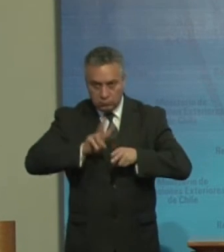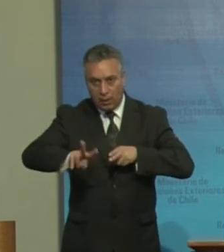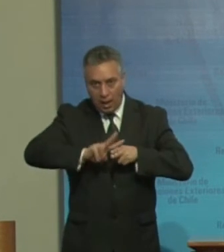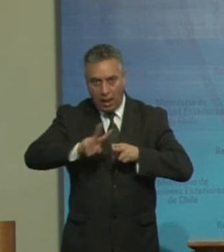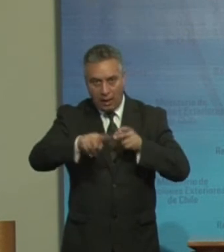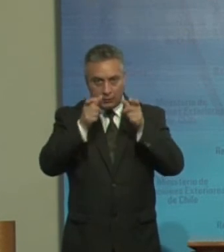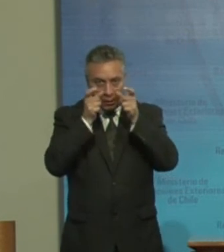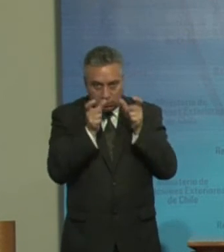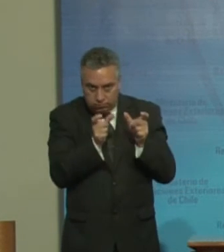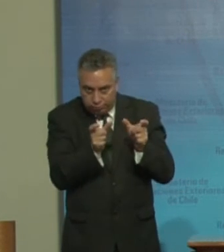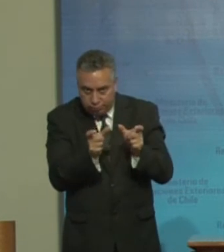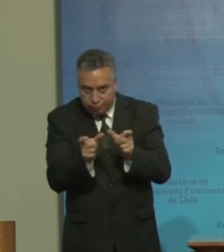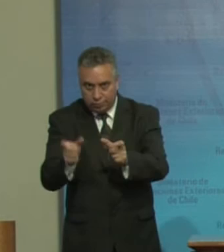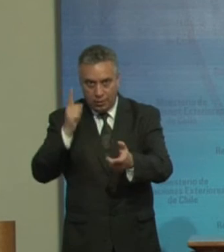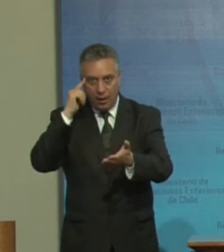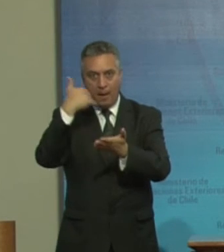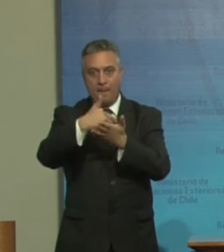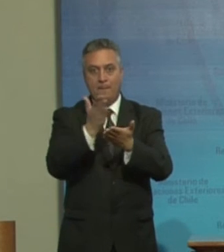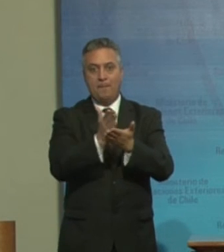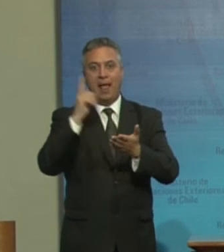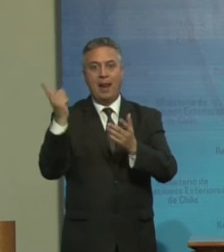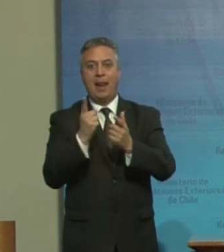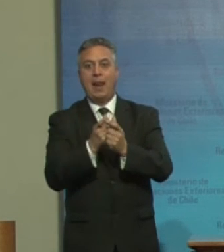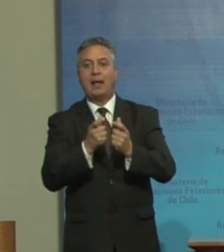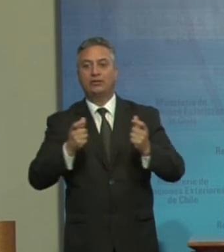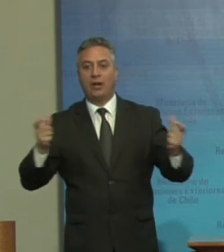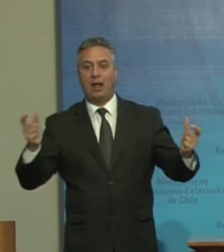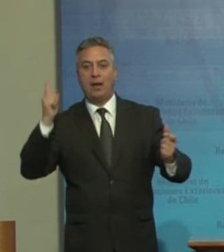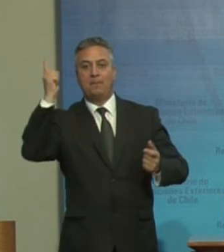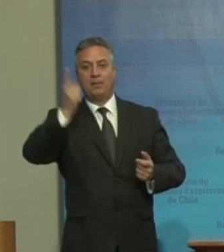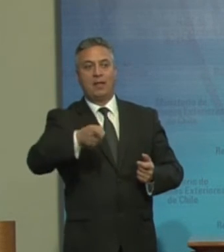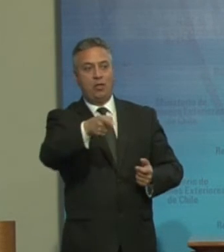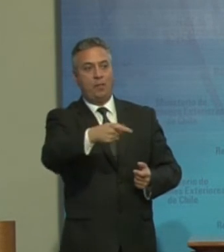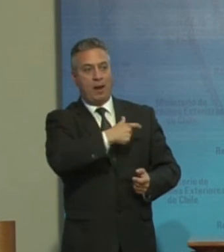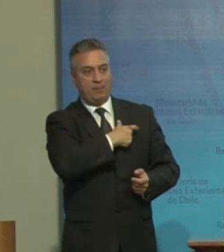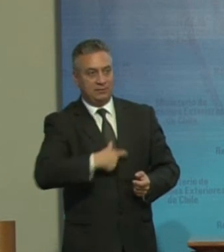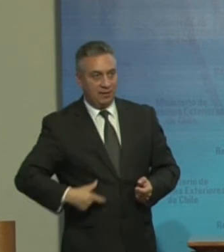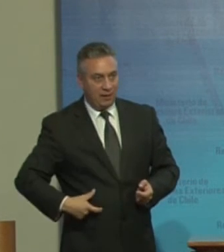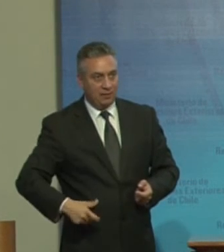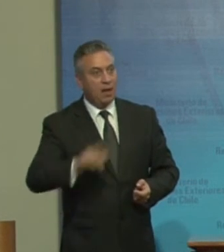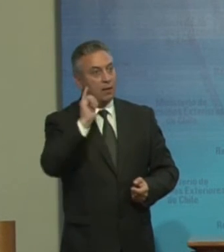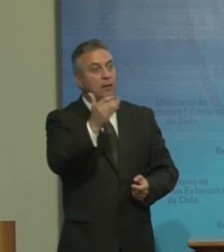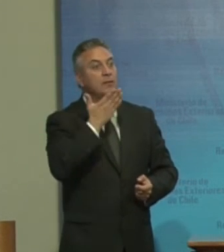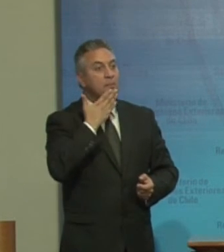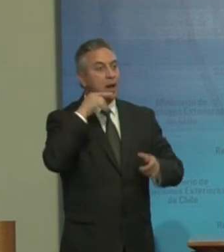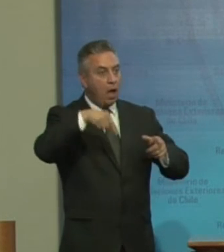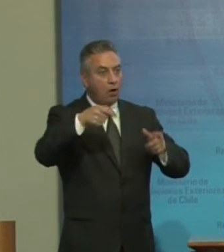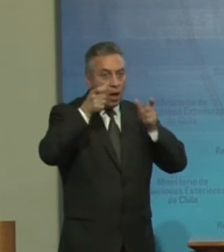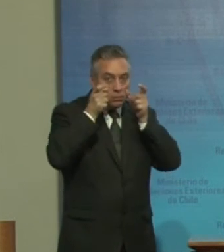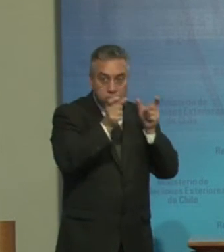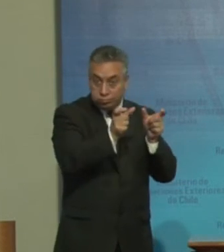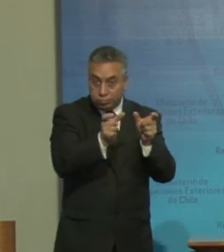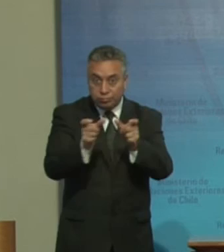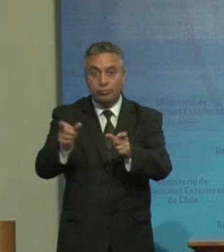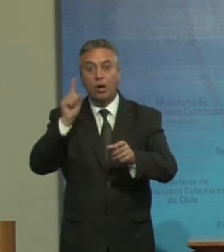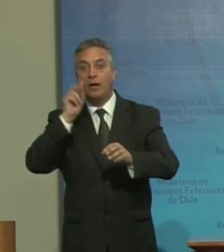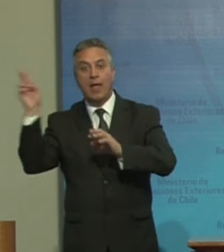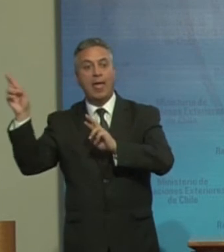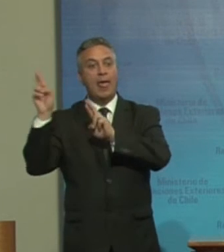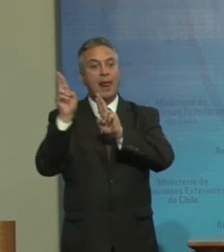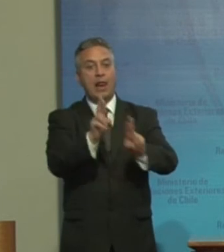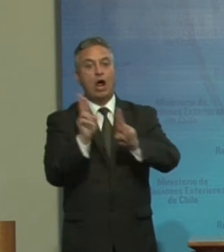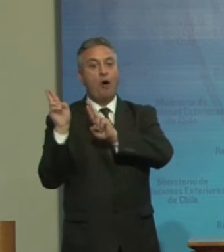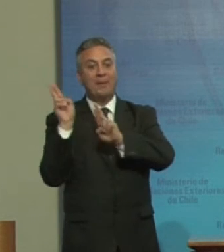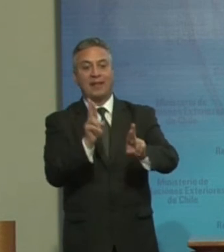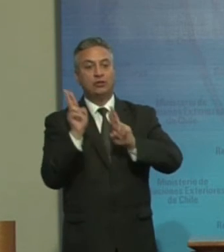A este plan Nacional De discapacidad Mandatado Por la presidenta Y también El seguimiento A las recomendaciones Del